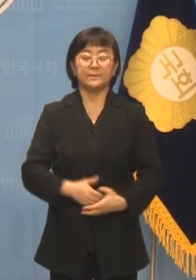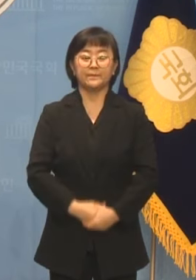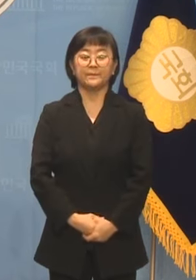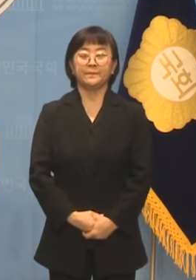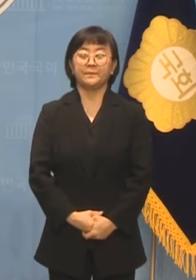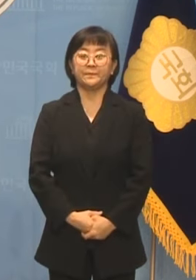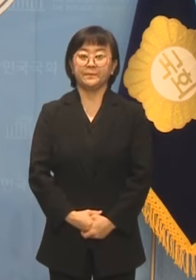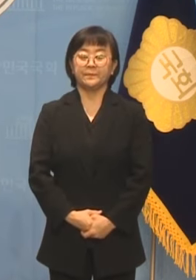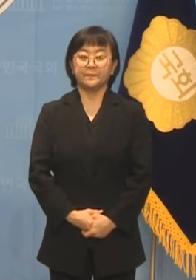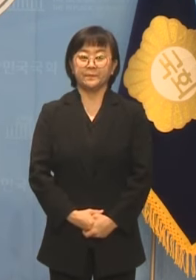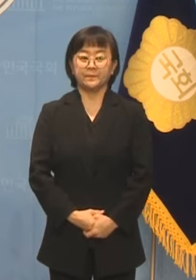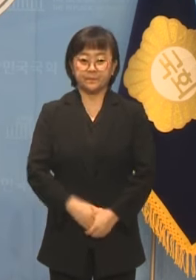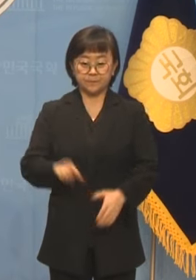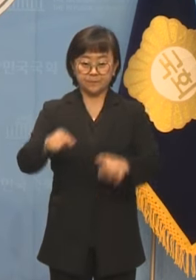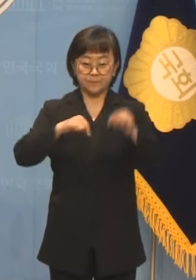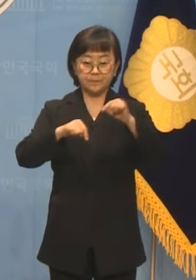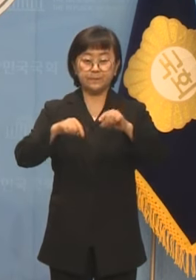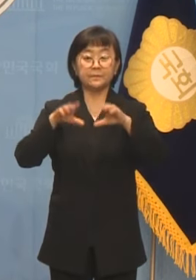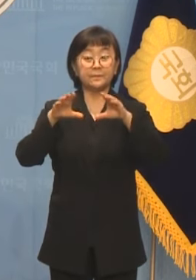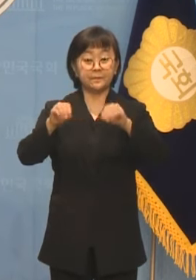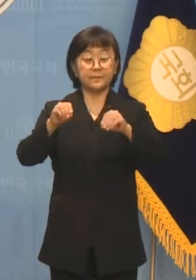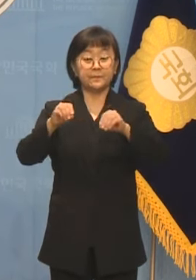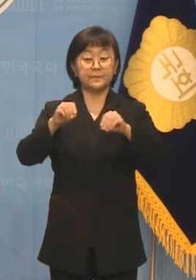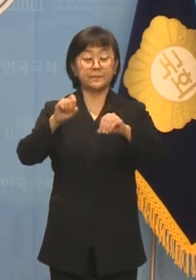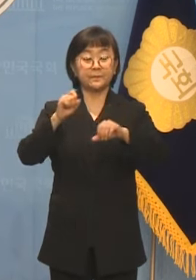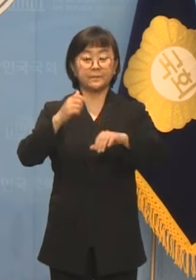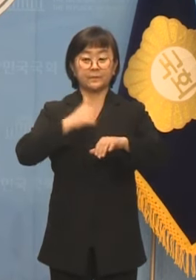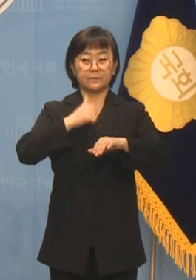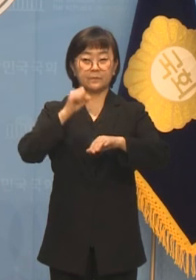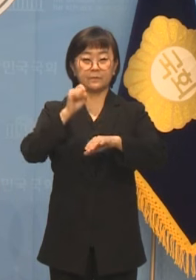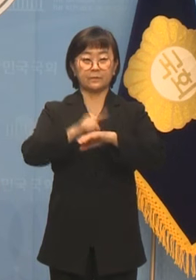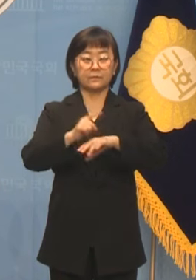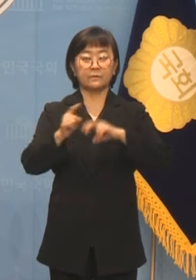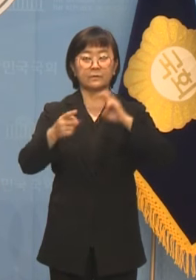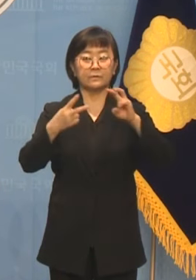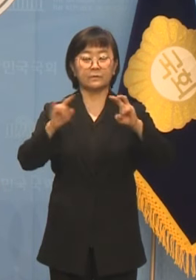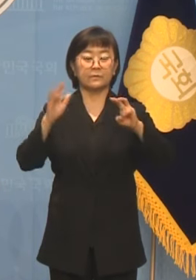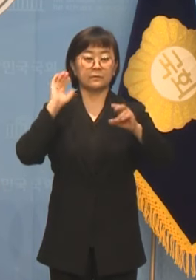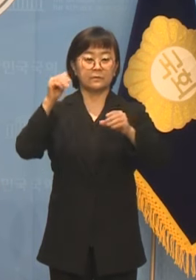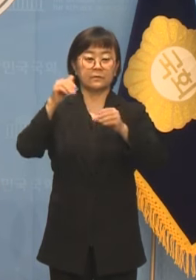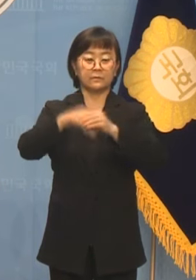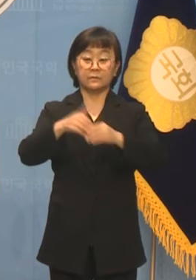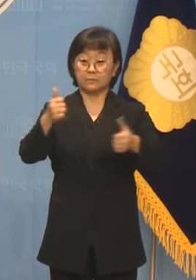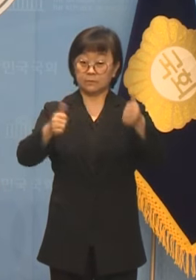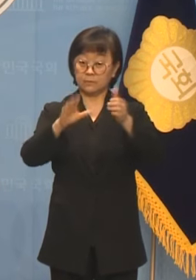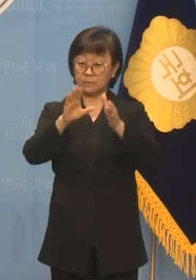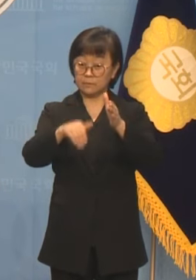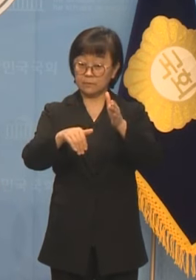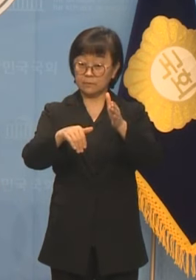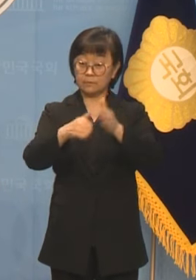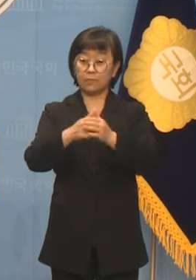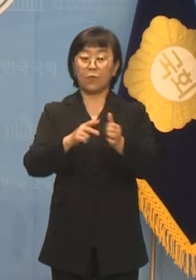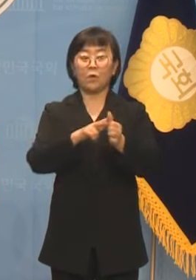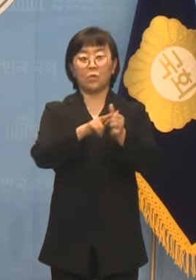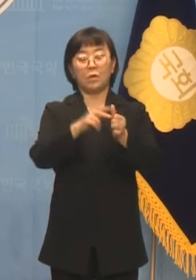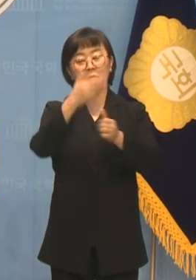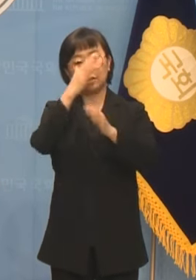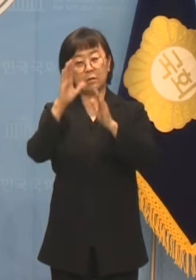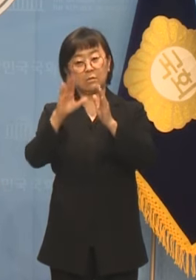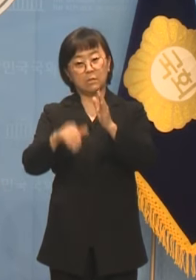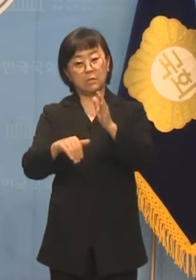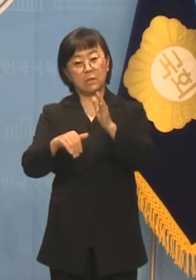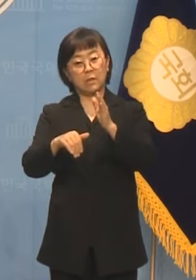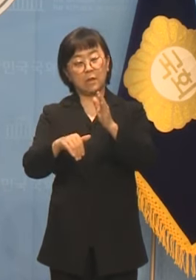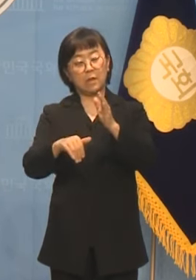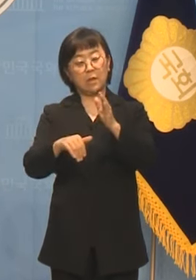저는 이런 정체성을 갖고 제 20대 대통령 선거 경선 당시 후보와 청년 세대의